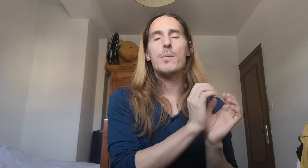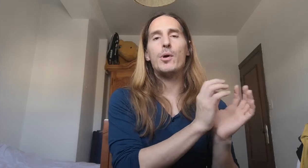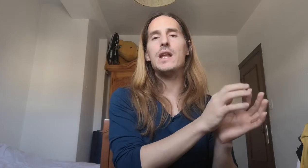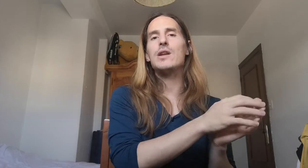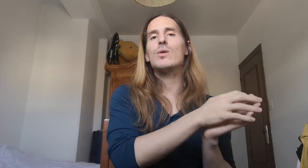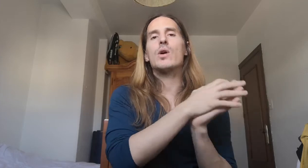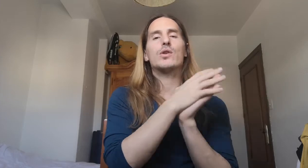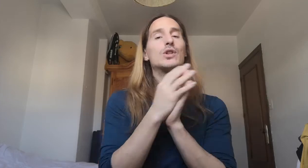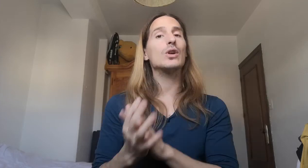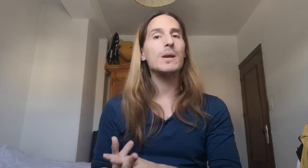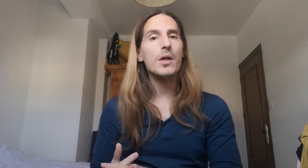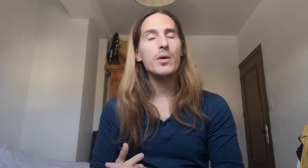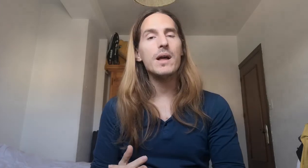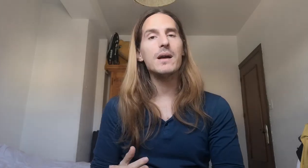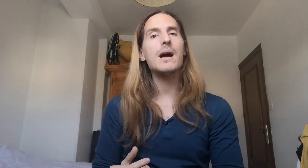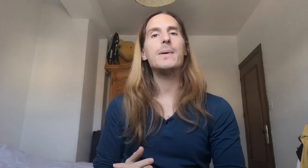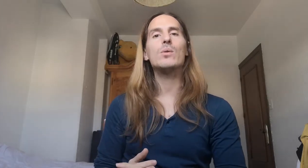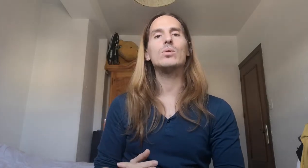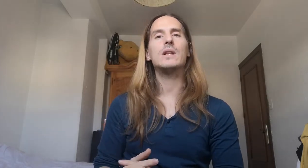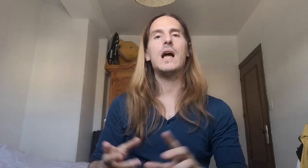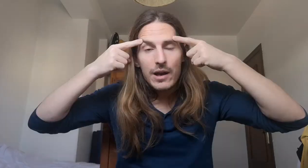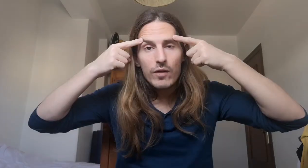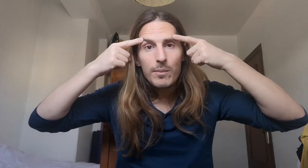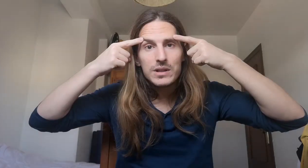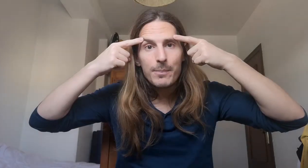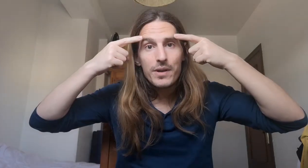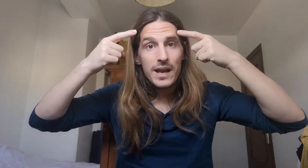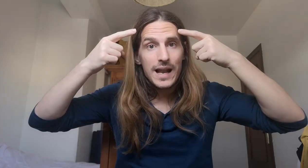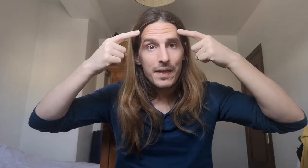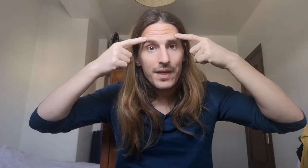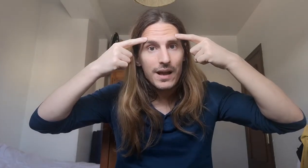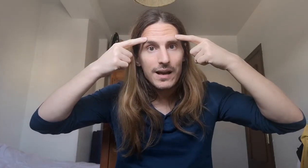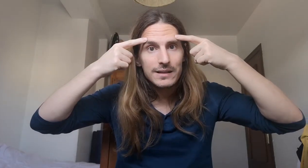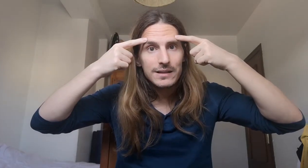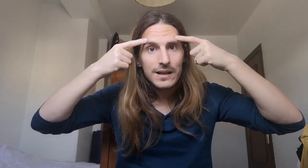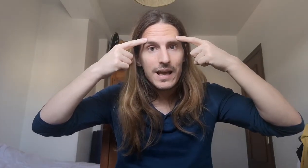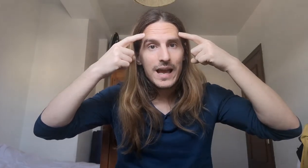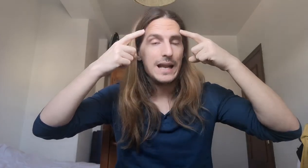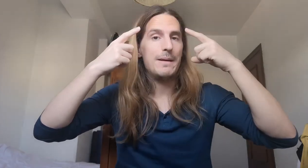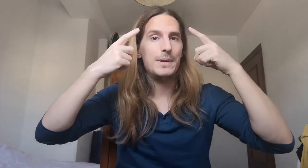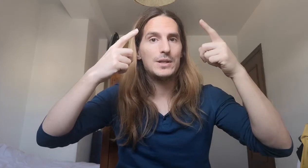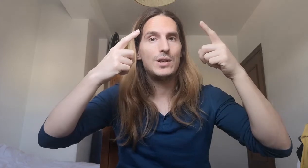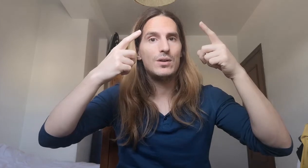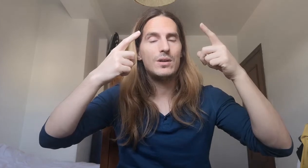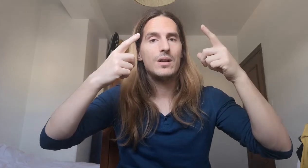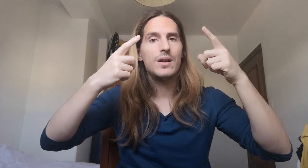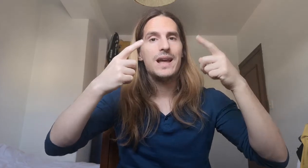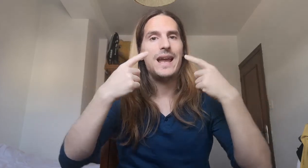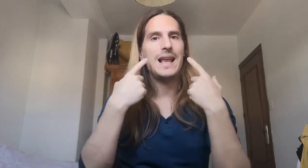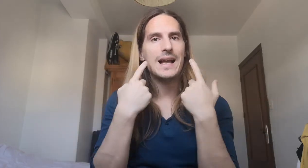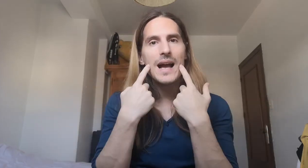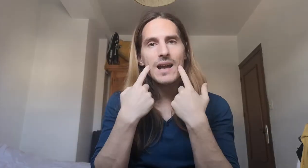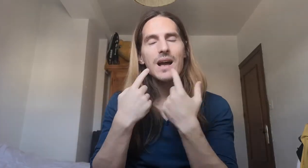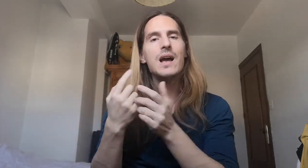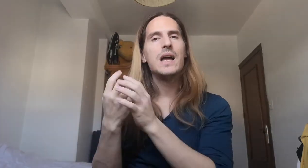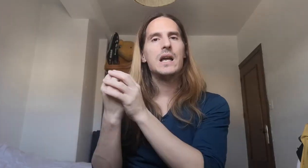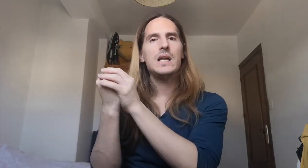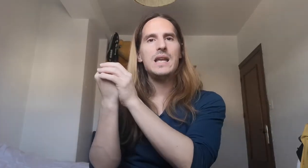Por ello, cuando nosotros queremos hacer una pregunta, nos vamos a apoyar en las cejas, en la expresión, en la cara y